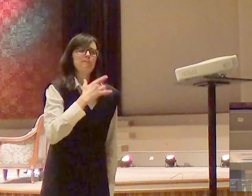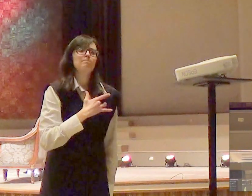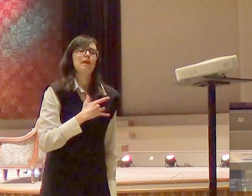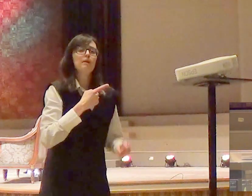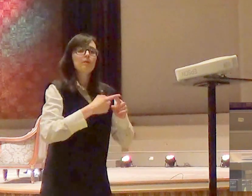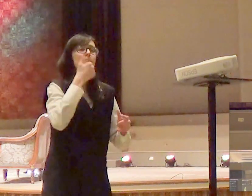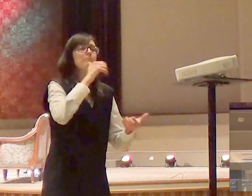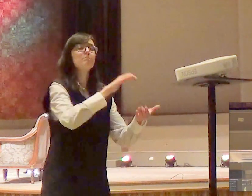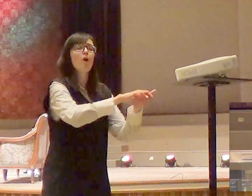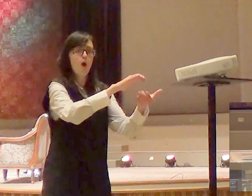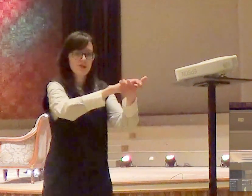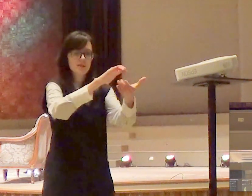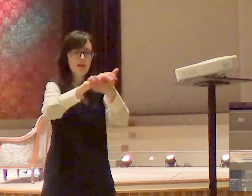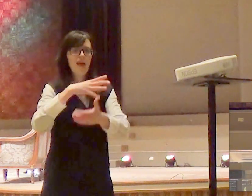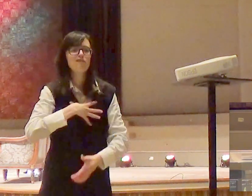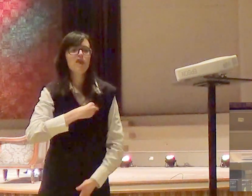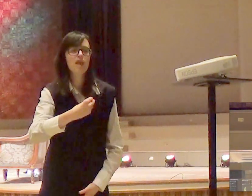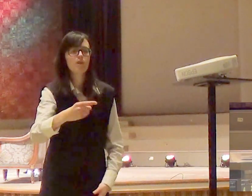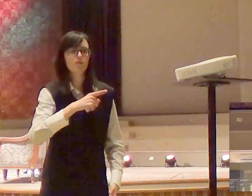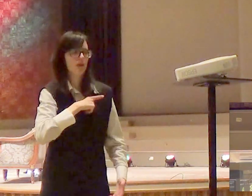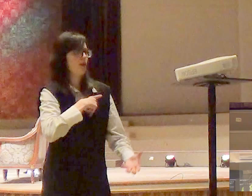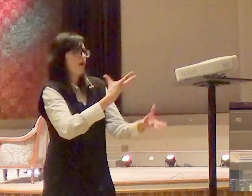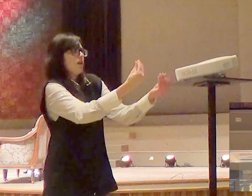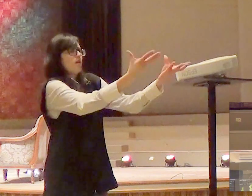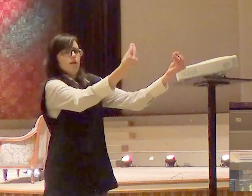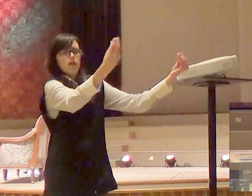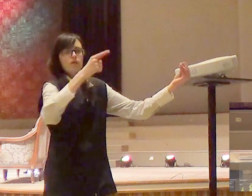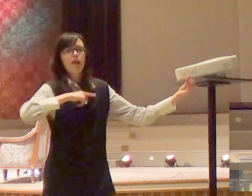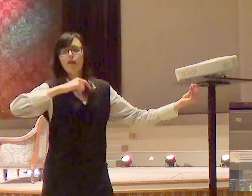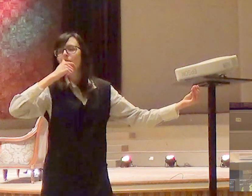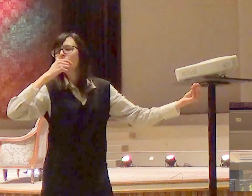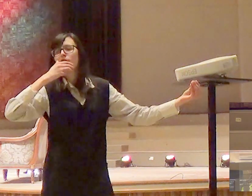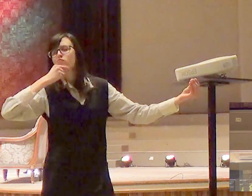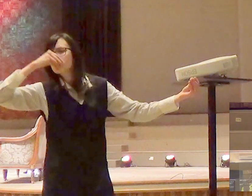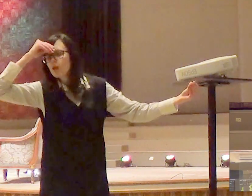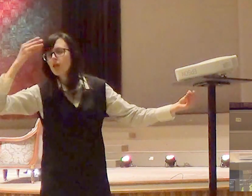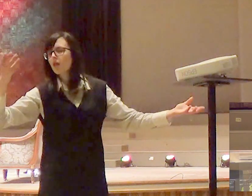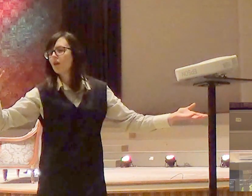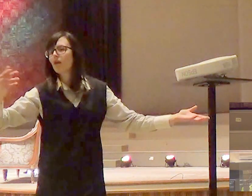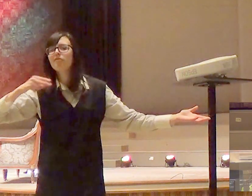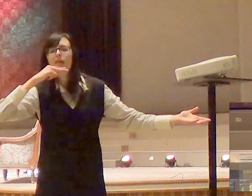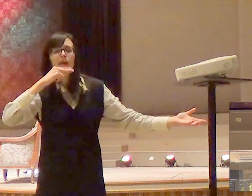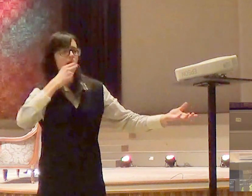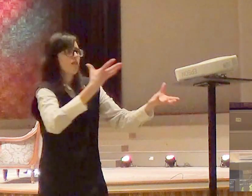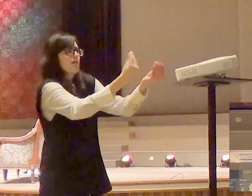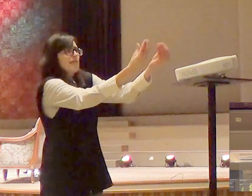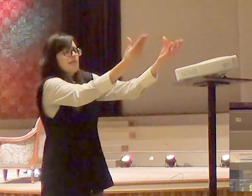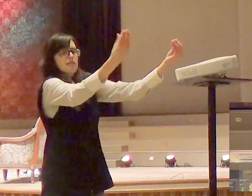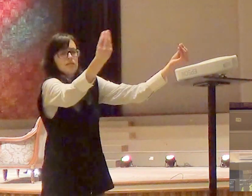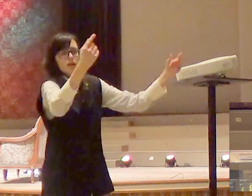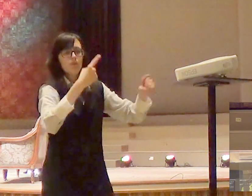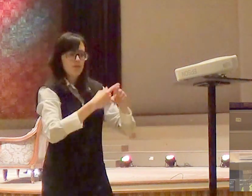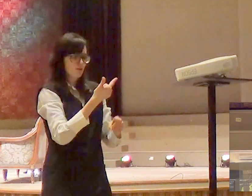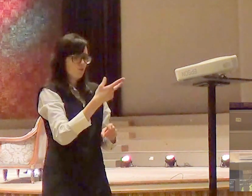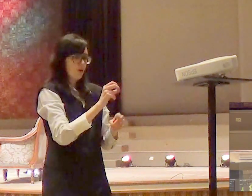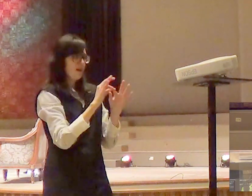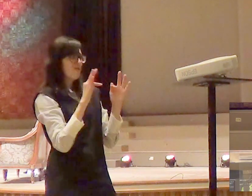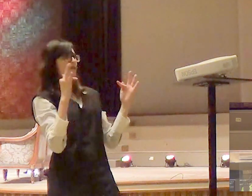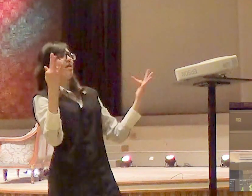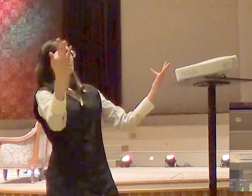dos filhos dos sobrinhos dos netos porque o pecado que